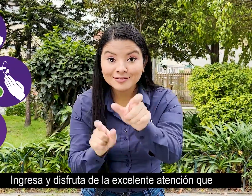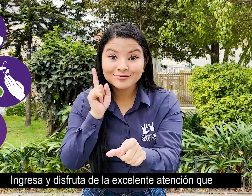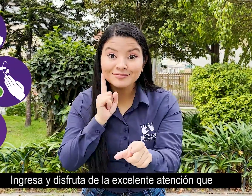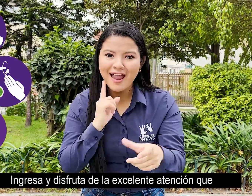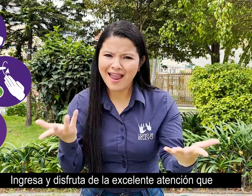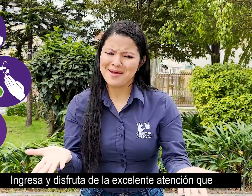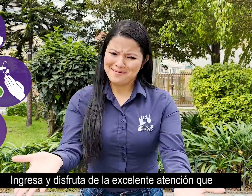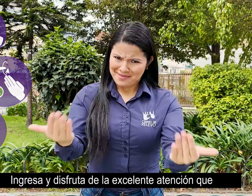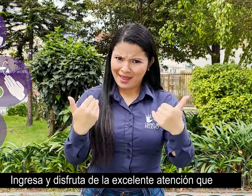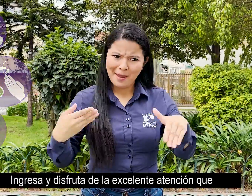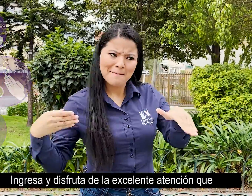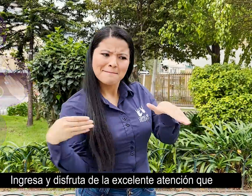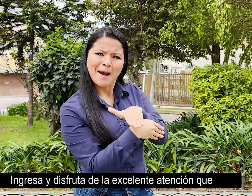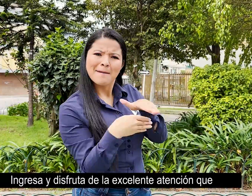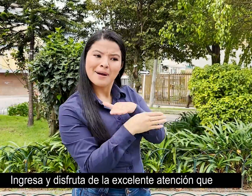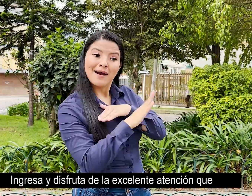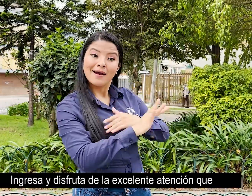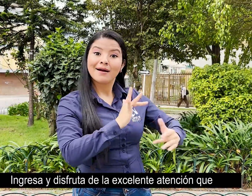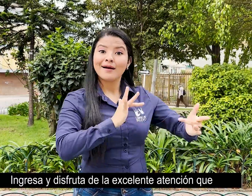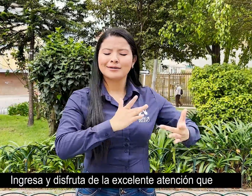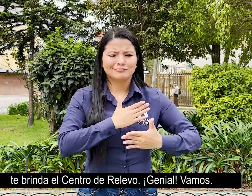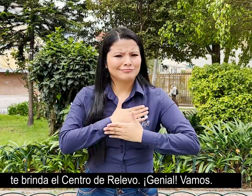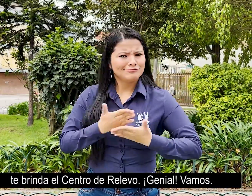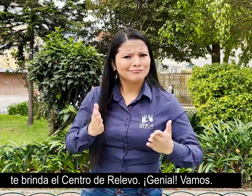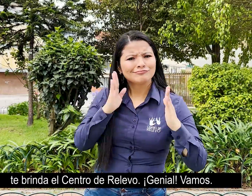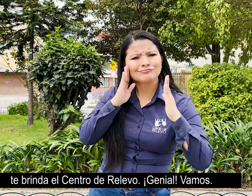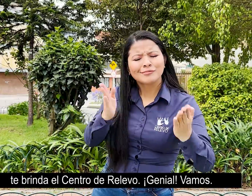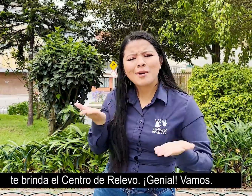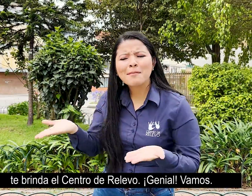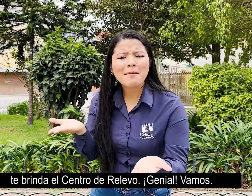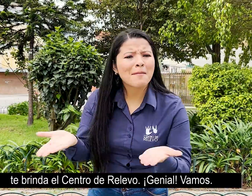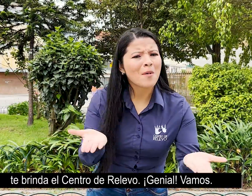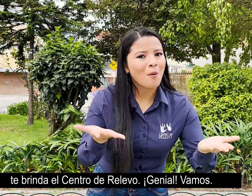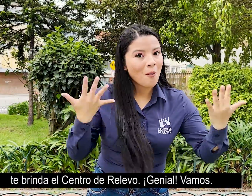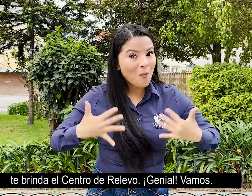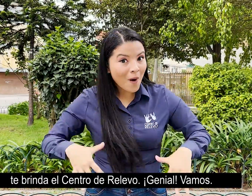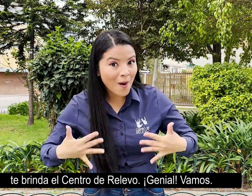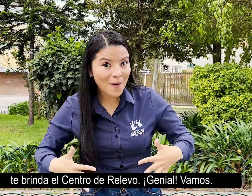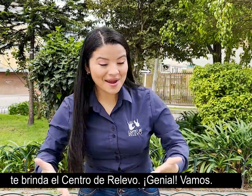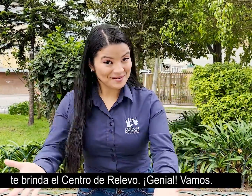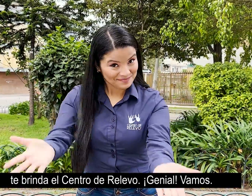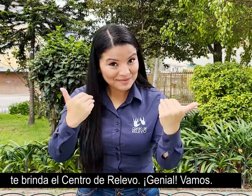Ingresa y disfruta de la excelente atención que te brinda el centro de relevo. ¡Genial! ¡Vamos!